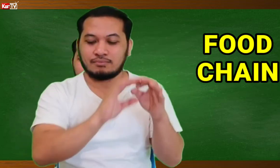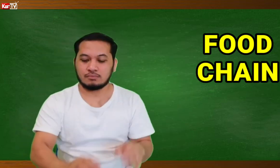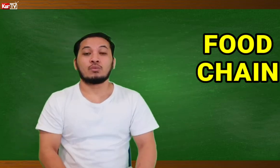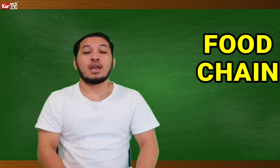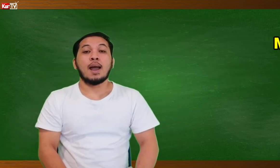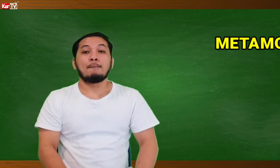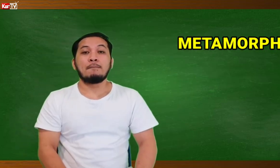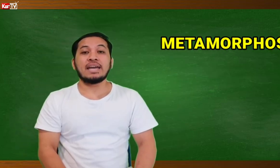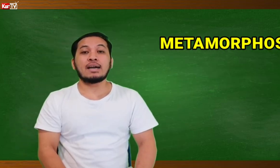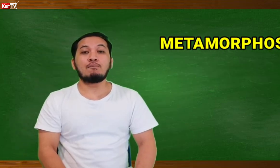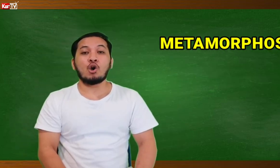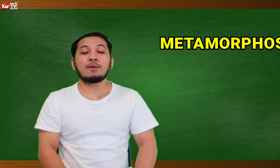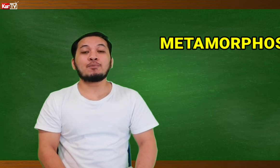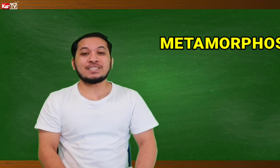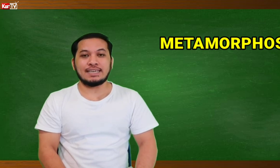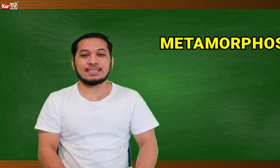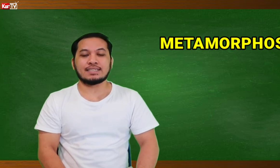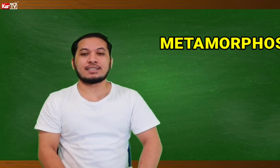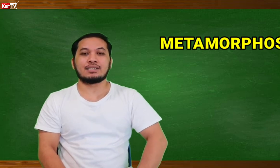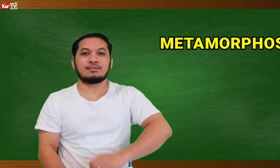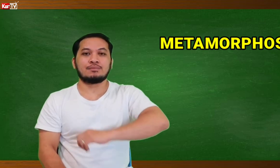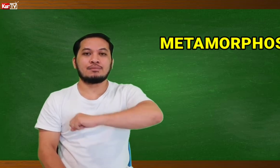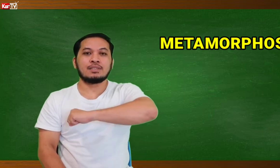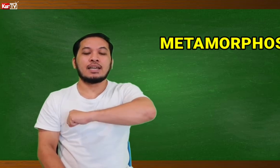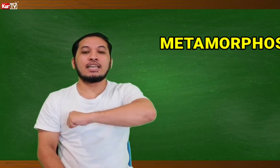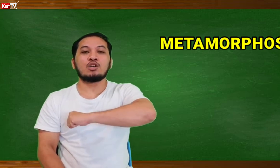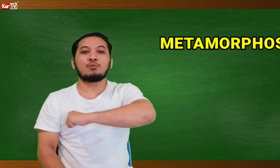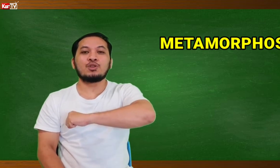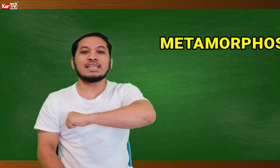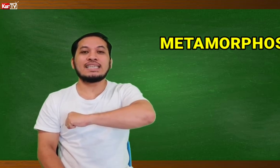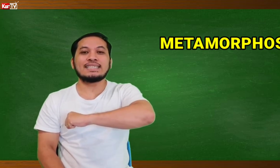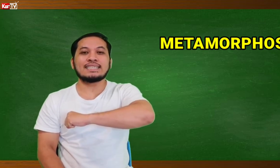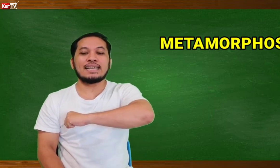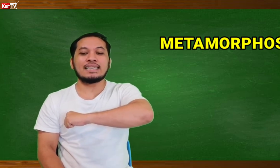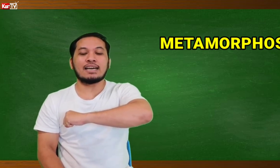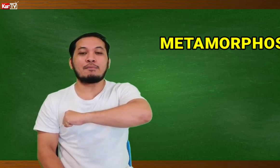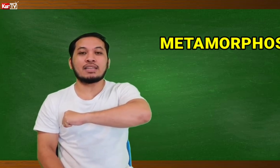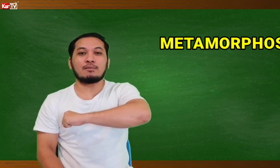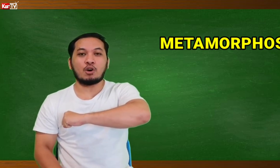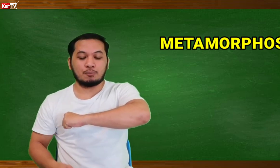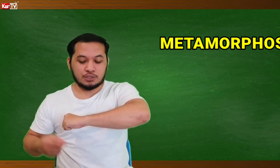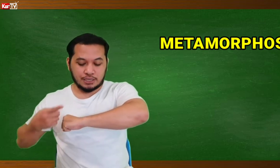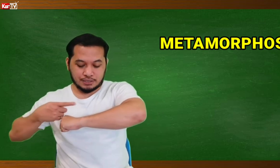metamorphosis. METAMORPHOSISE. Ganito po natin isisenyas ang metamorphosis.